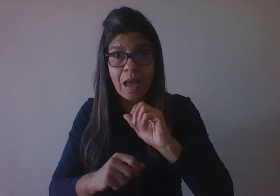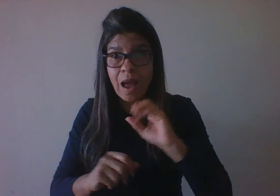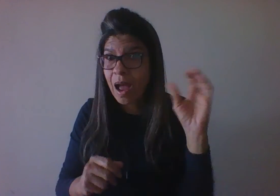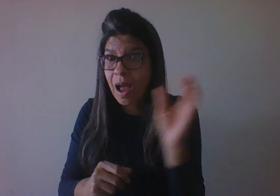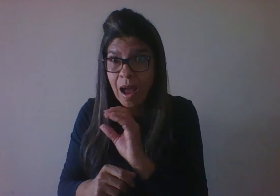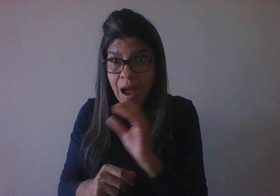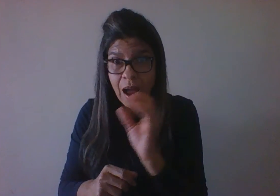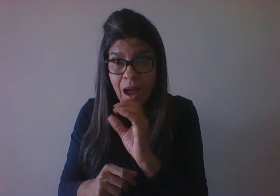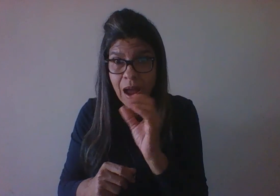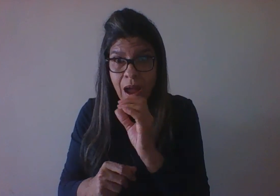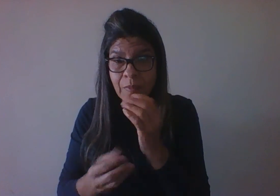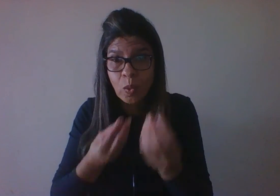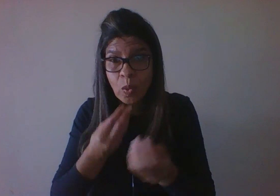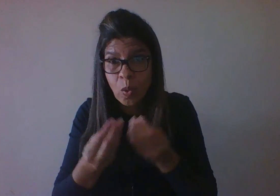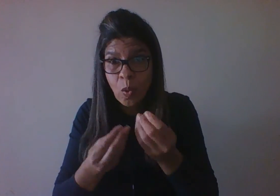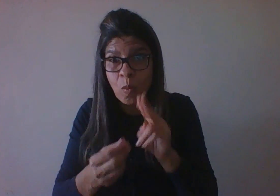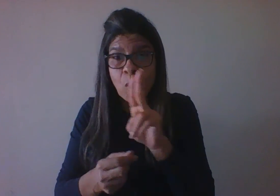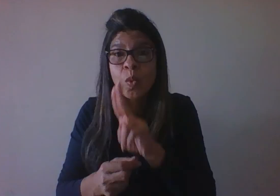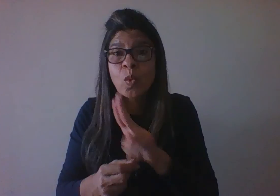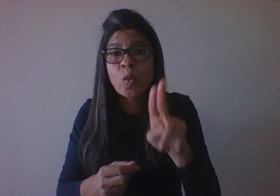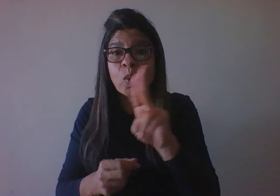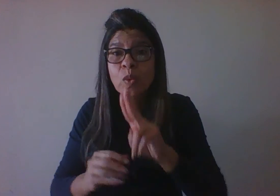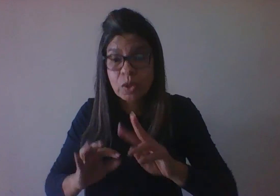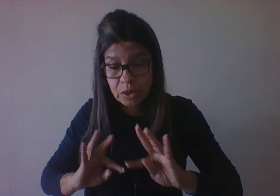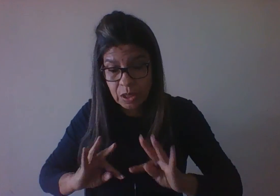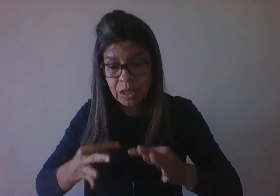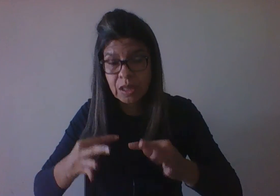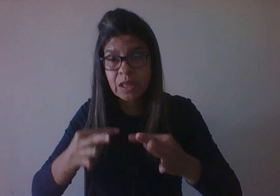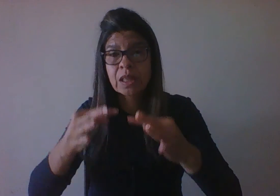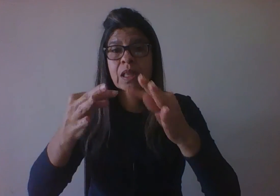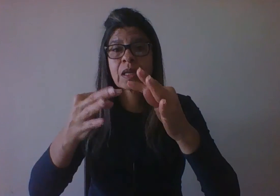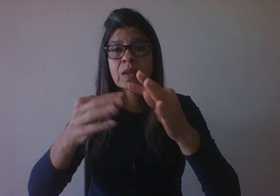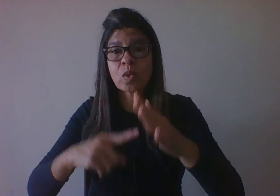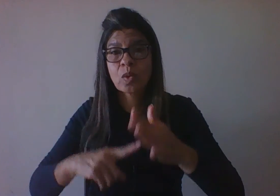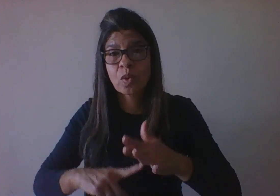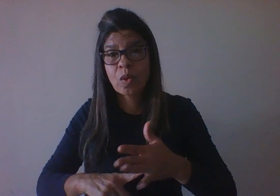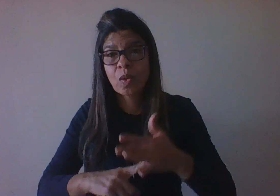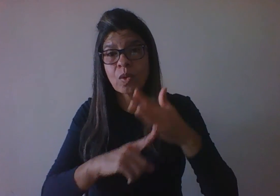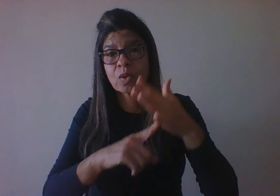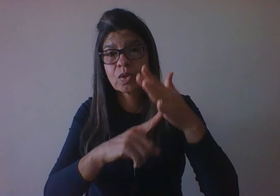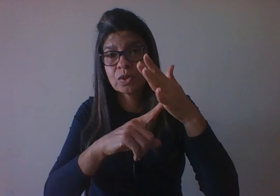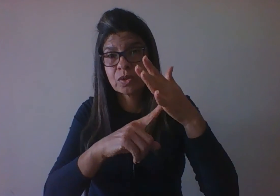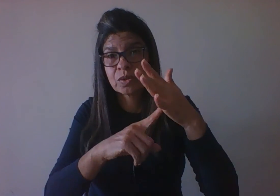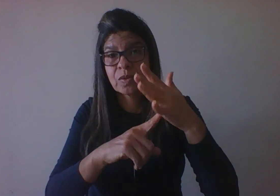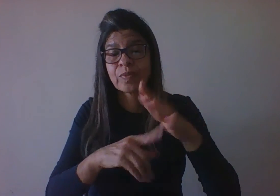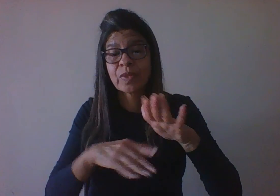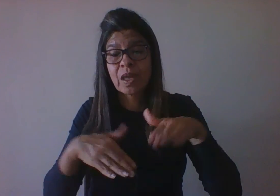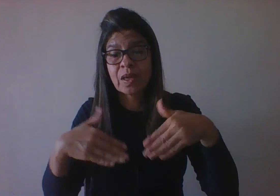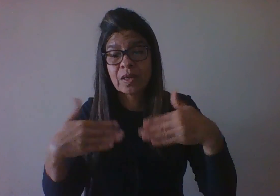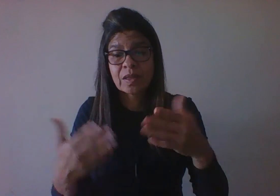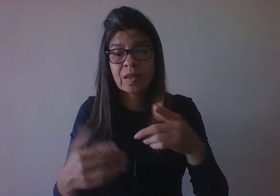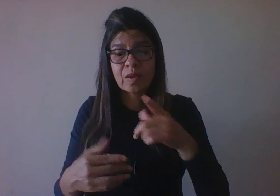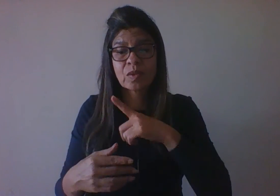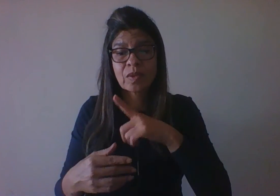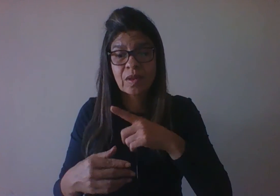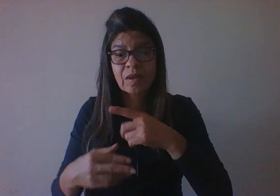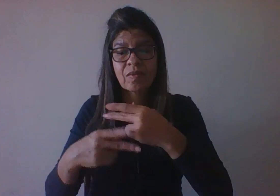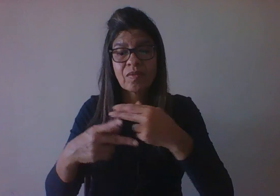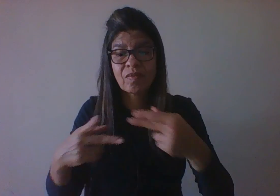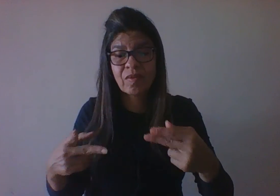cria a possibilidade de acesso ou não a recursos que vão possibilitar uma maior